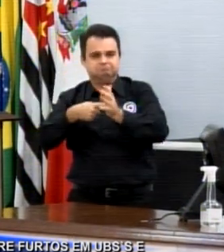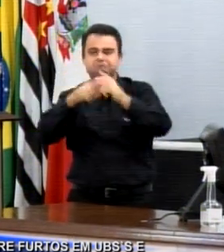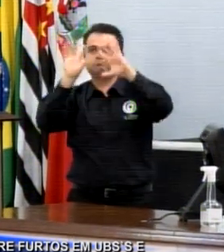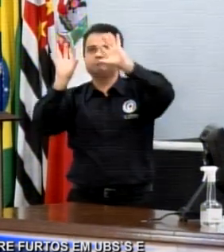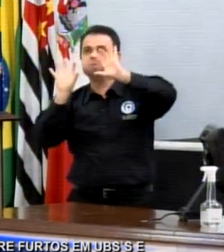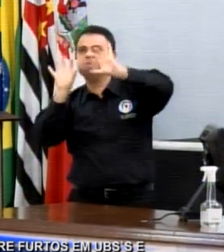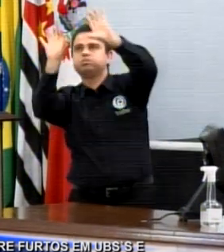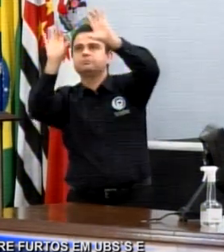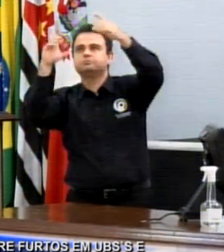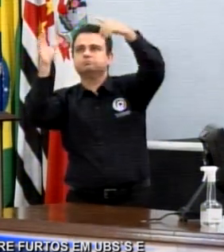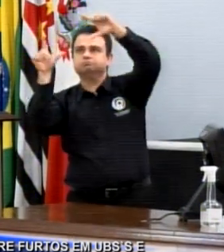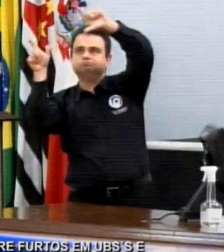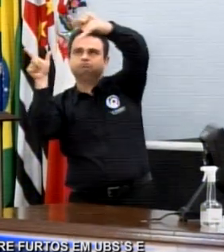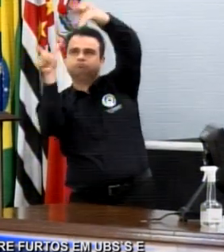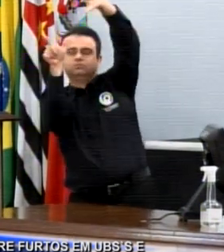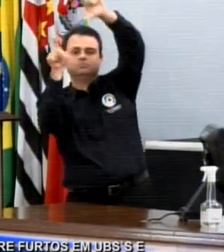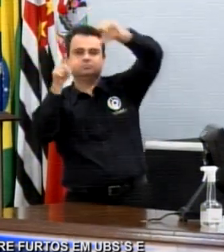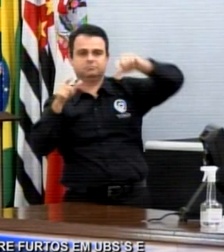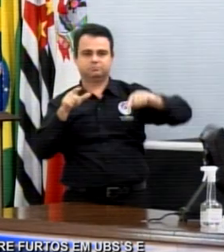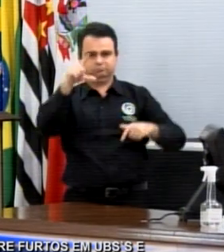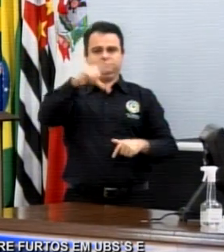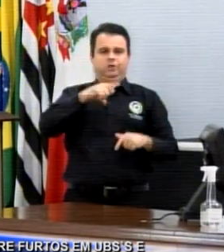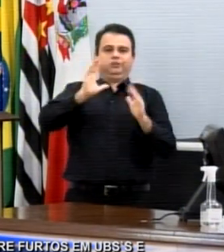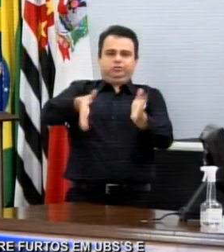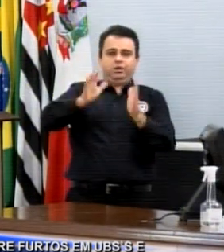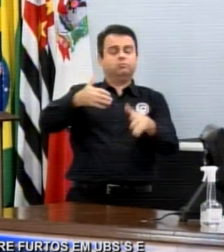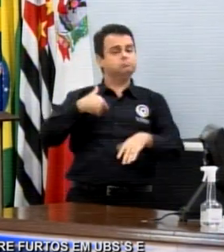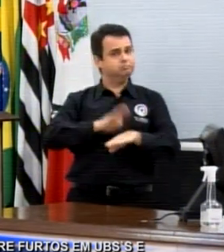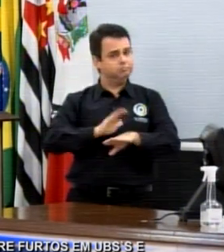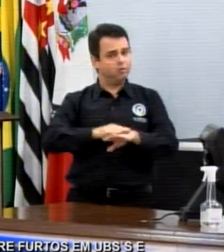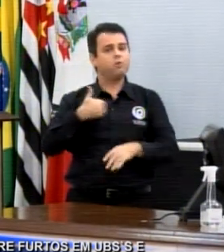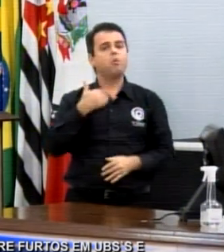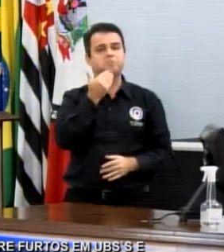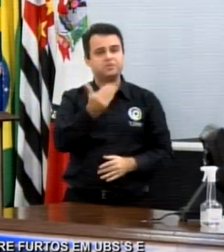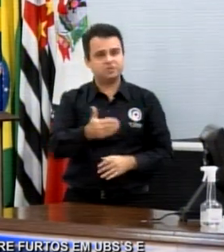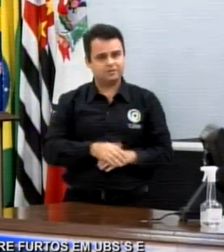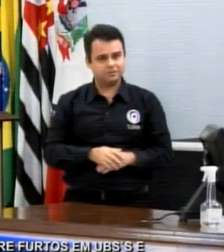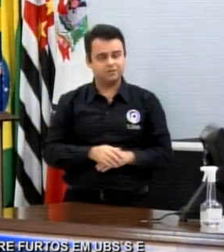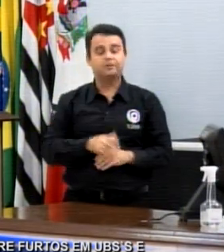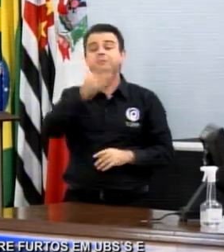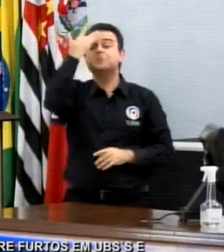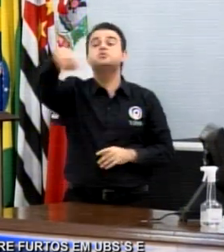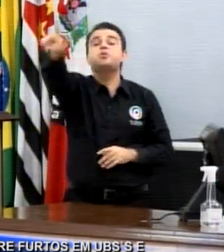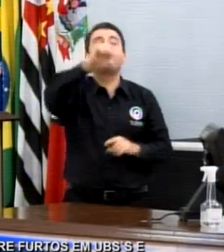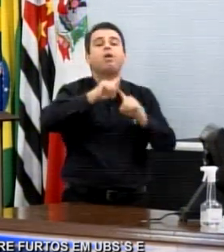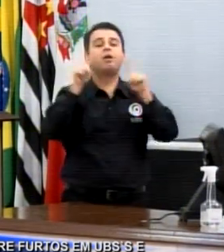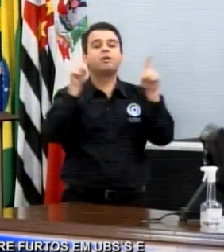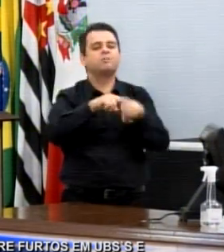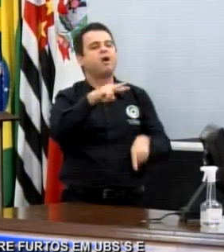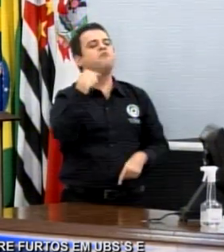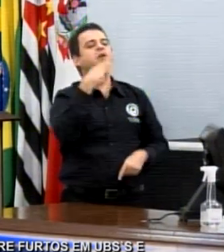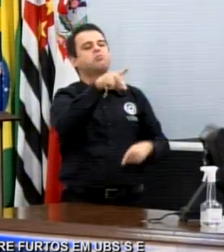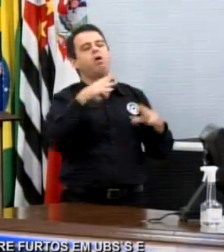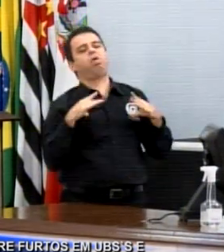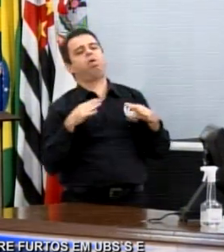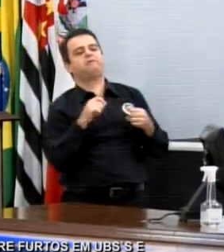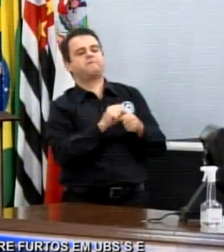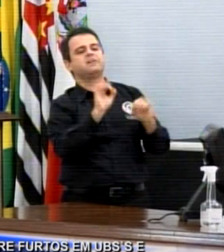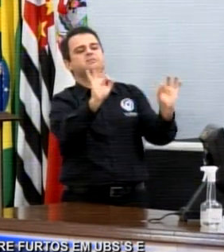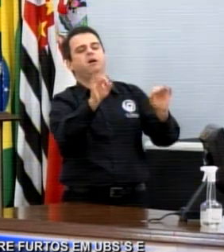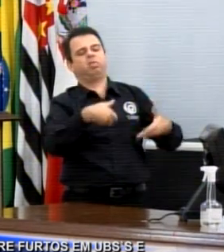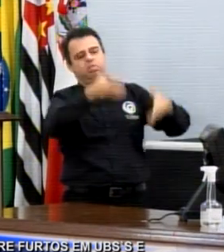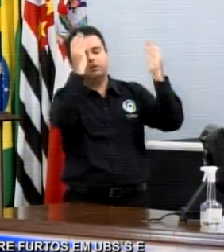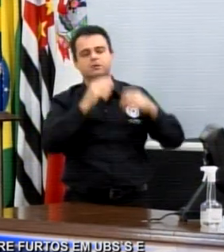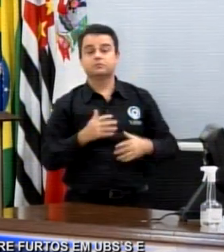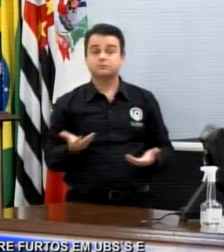sim, projetos importantíssimos. Barra na inconstitucionalidade. Porém, que ficam alerta. Por quê? Olha que o vereador